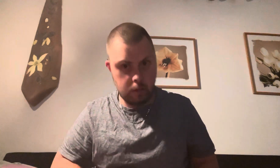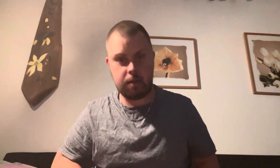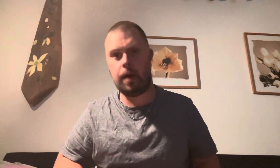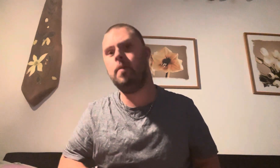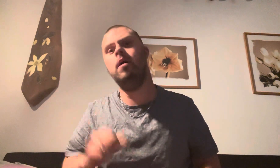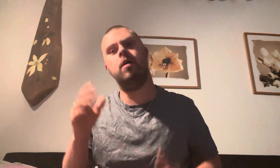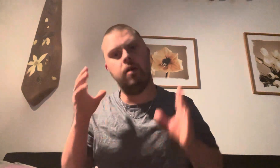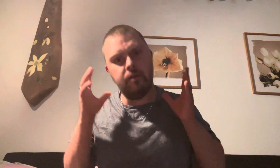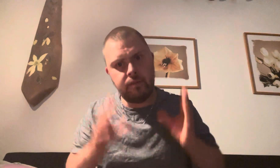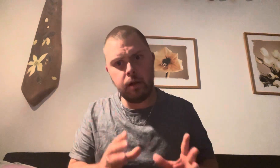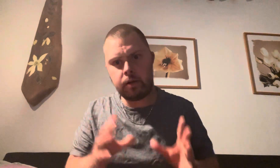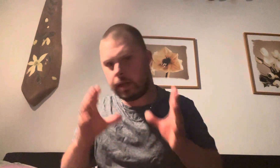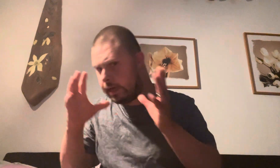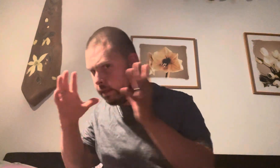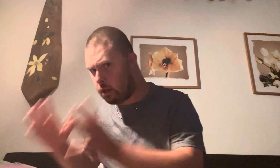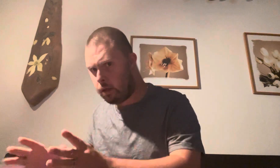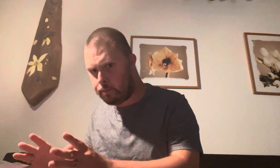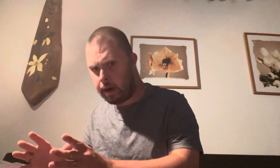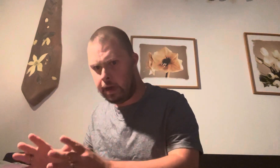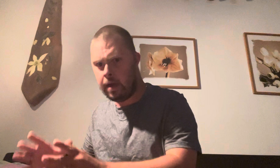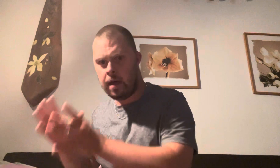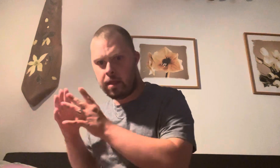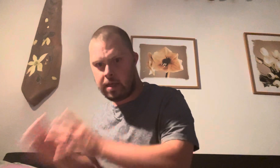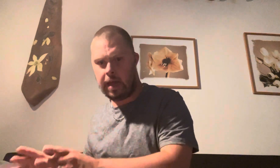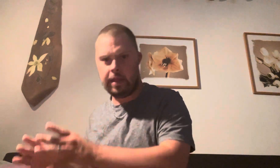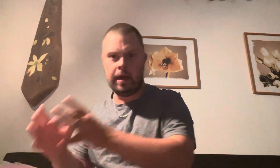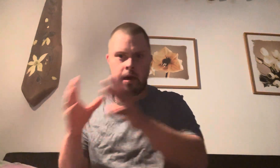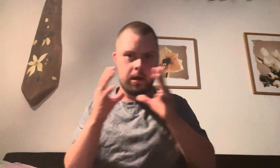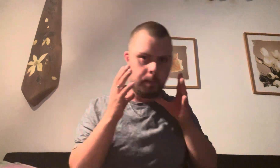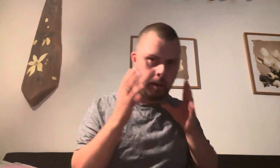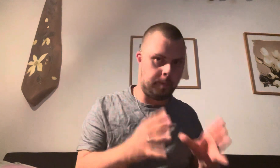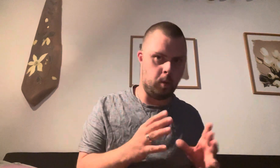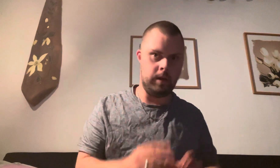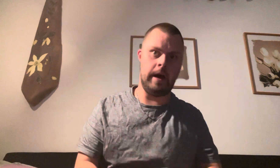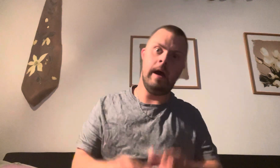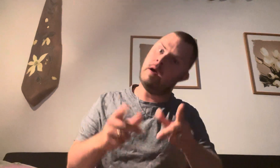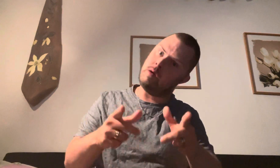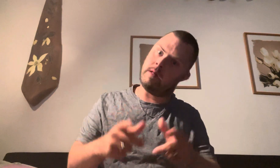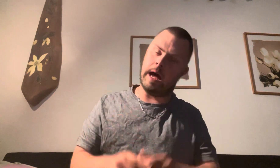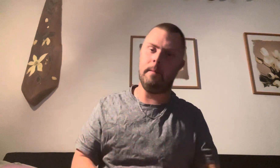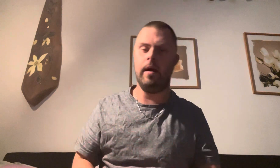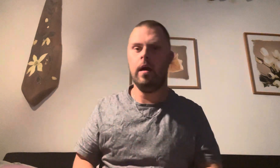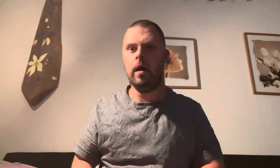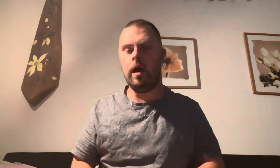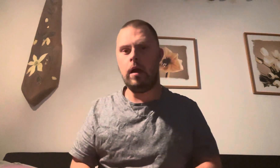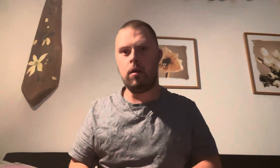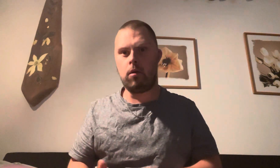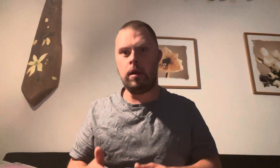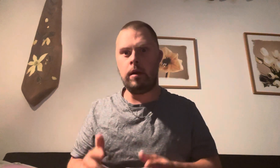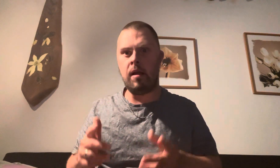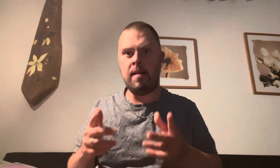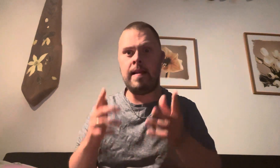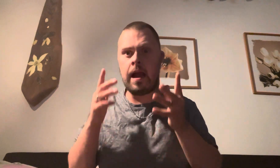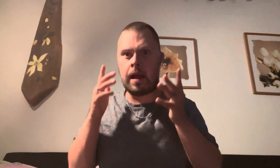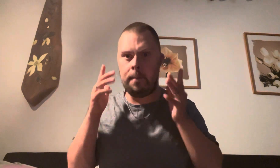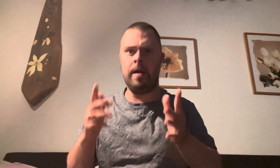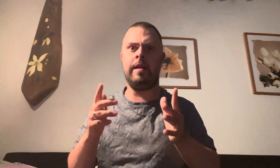just det. Först i Sunderberg, sen gruppbundet, just det. Nu ska du säkert mita